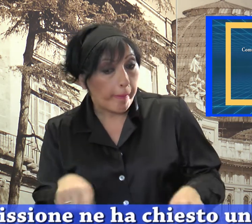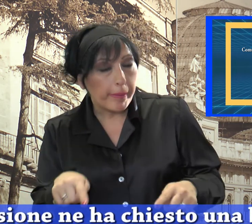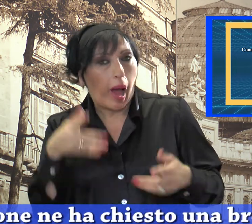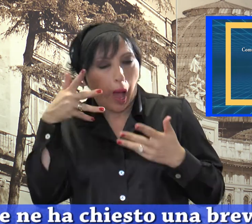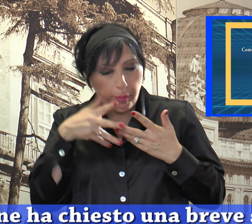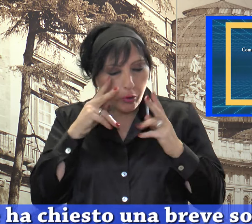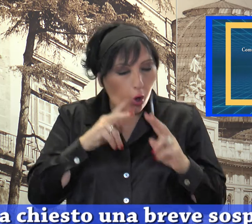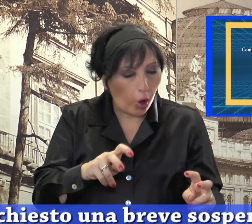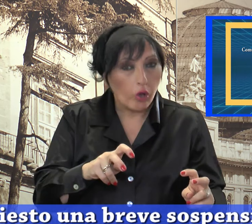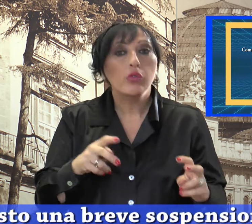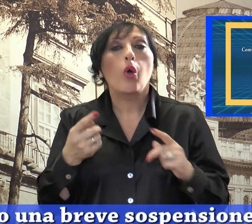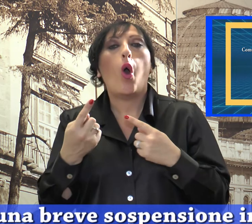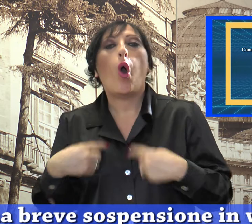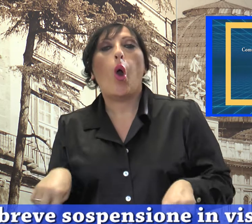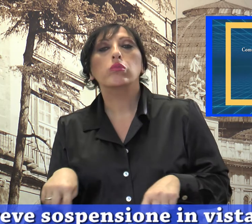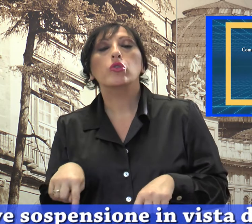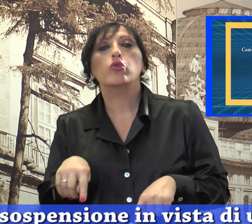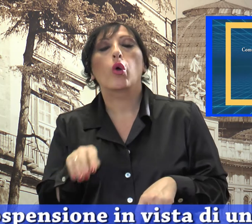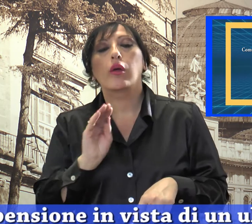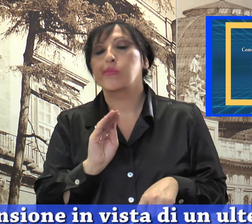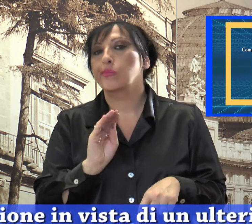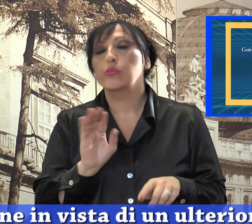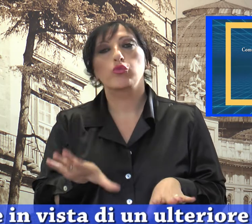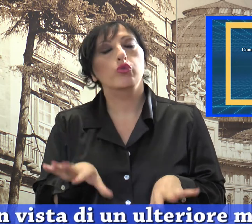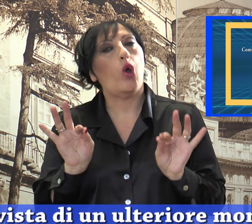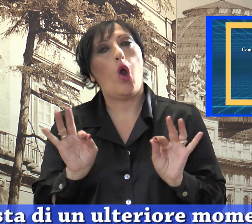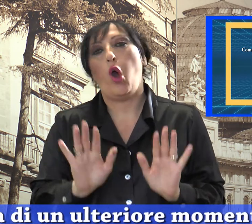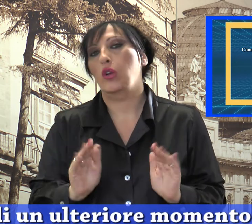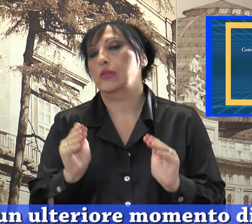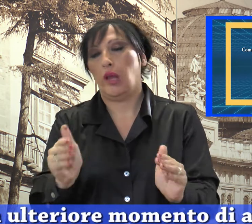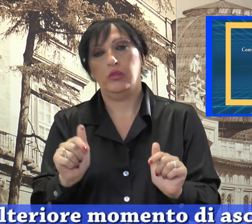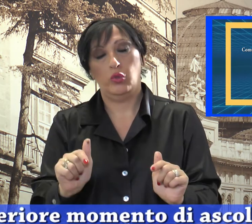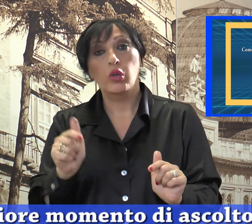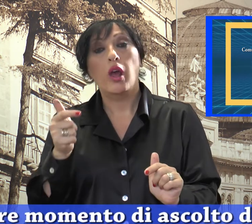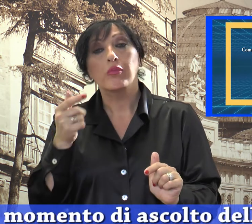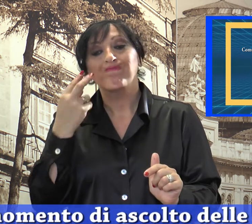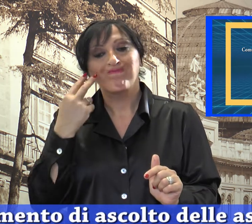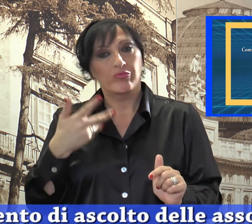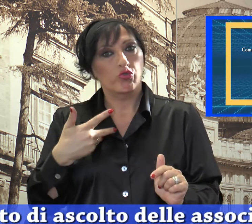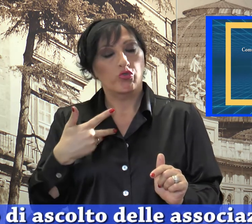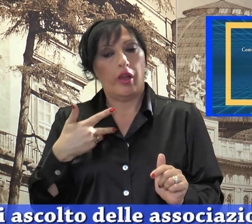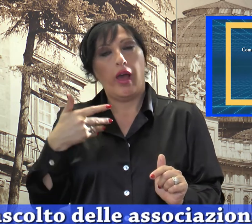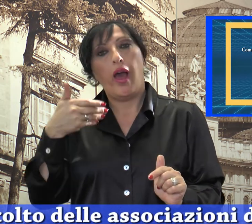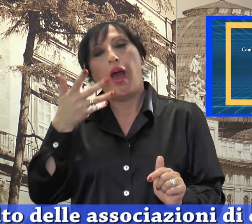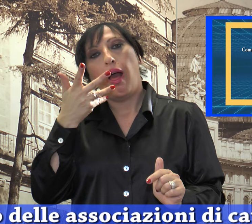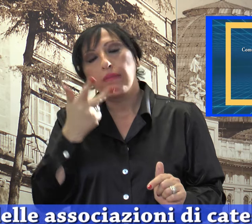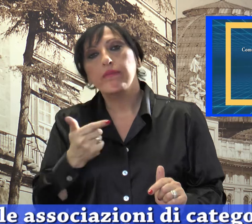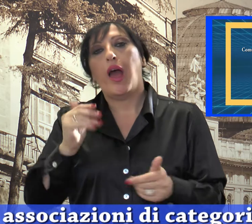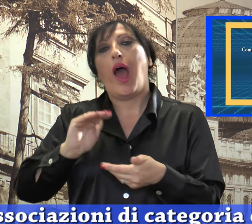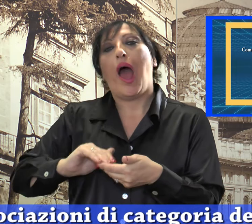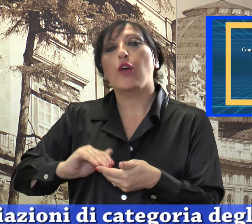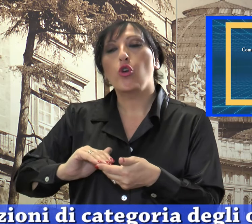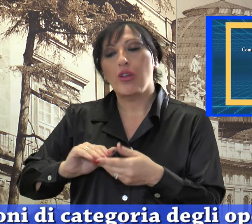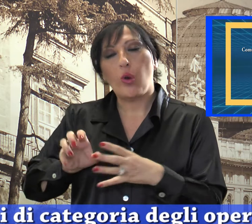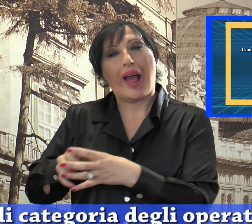Commissione ne ha chiesto una breve sospensione in vista di un ulteriore momento di ascolto delle associazioni